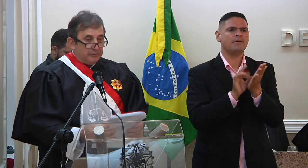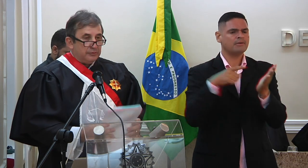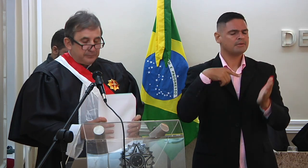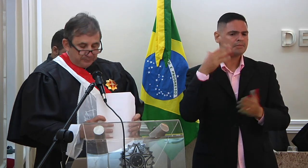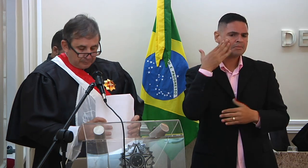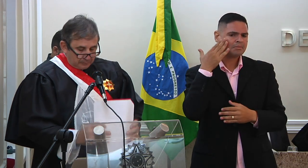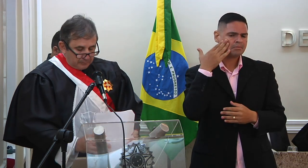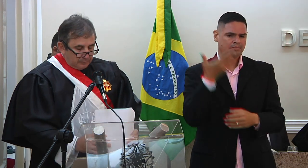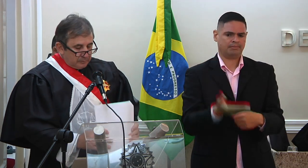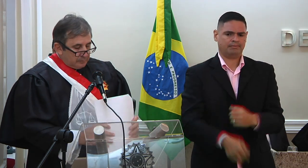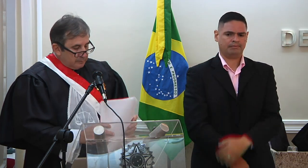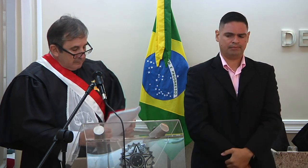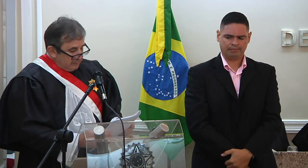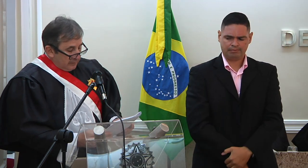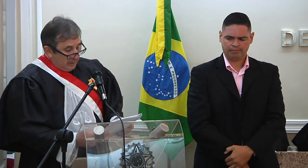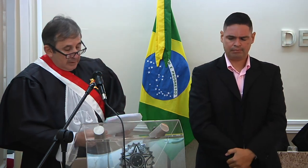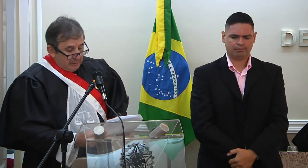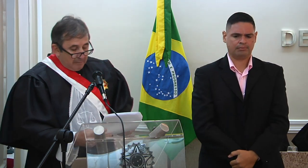compreensível.